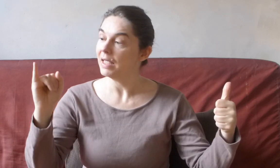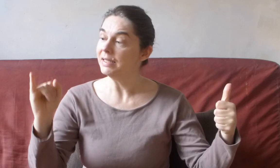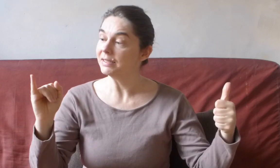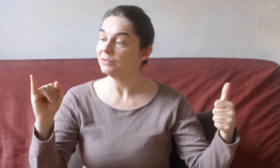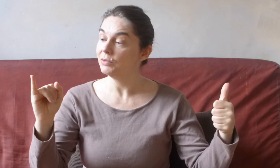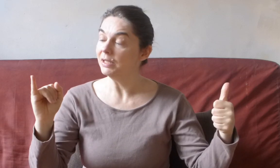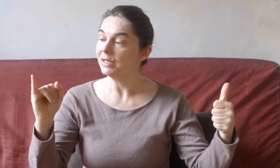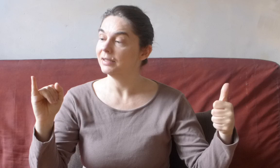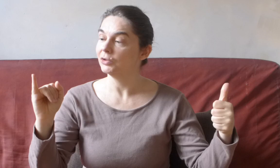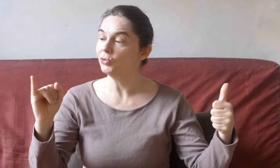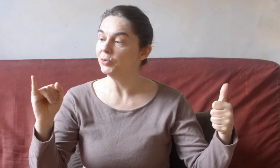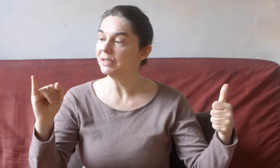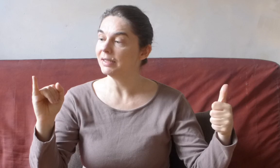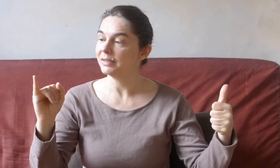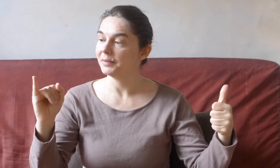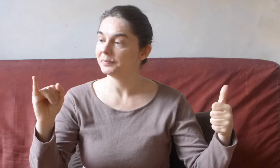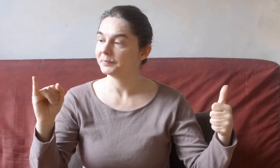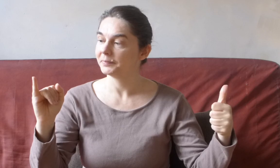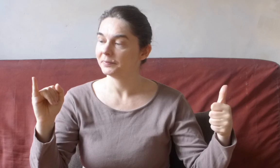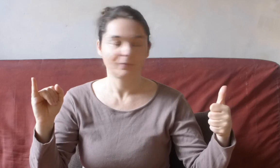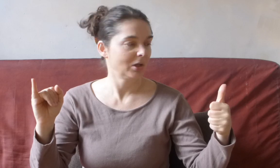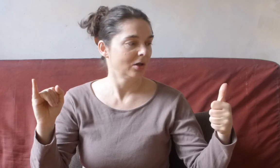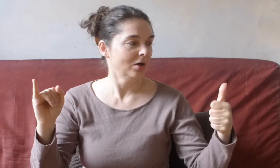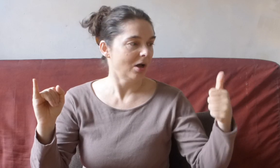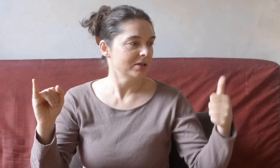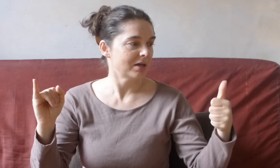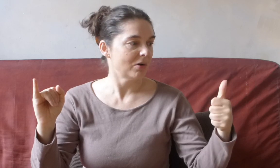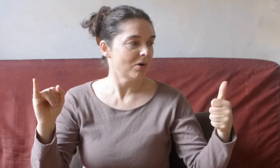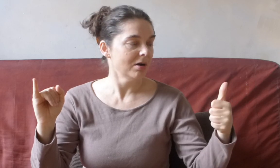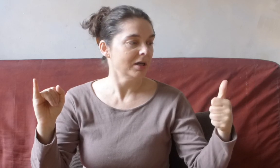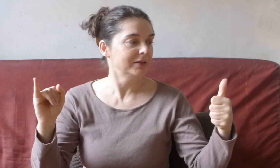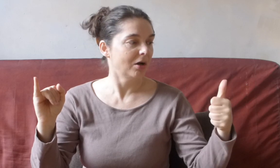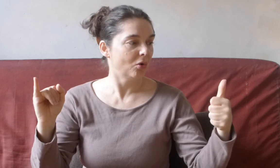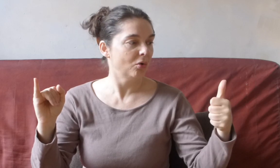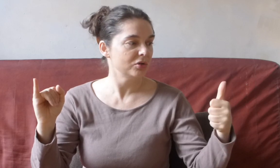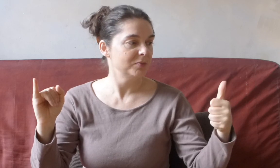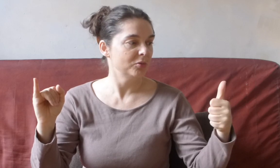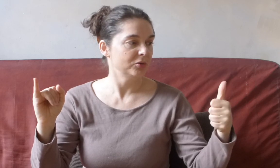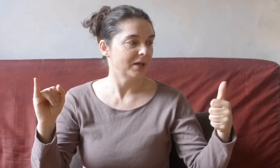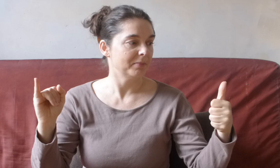Iskiwiwi est un tout petit indien. Askawawa est un gros hippopotame.